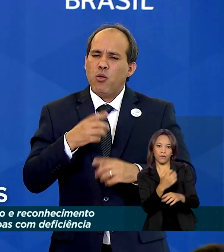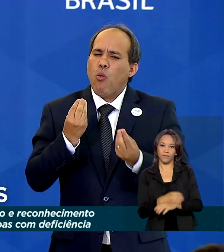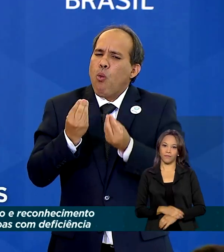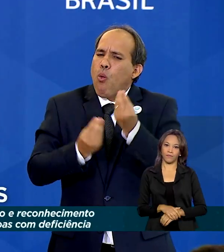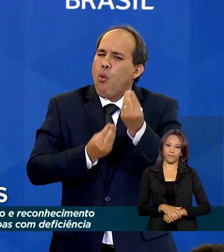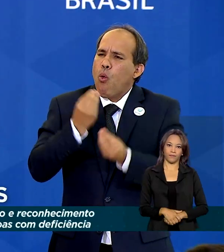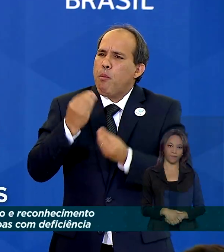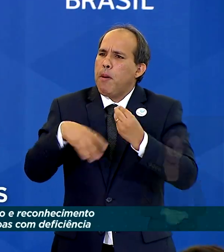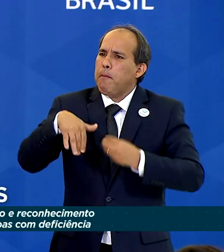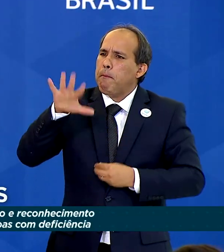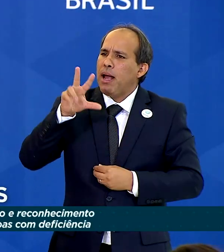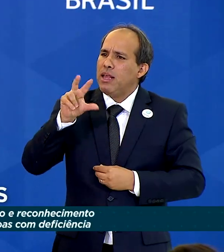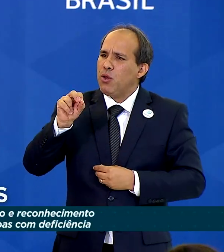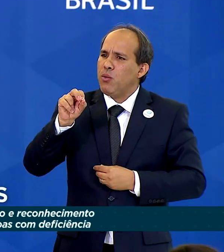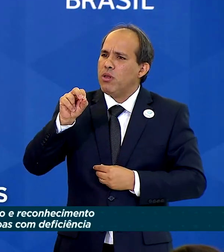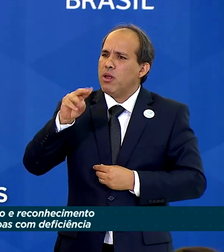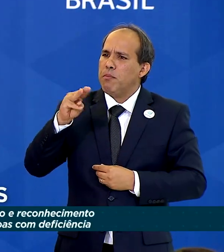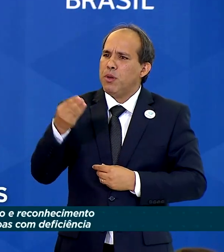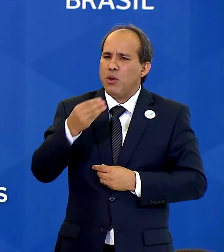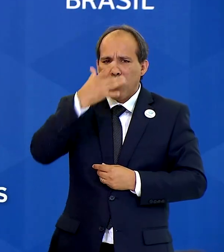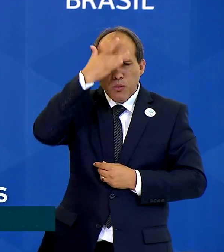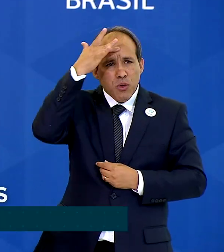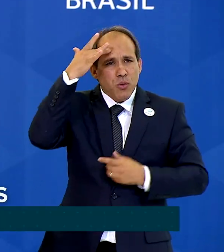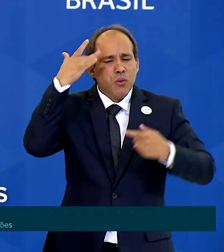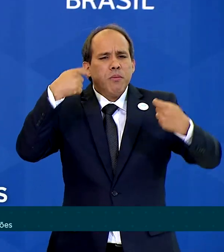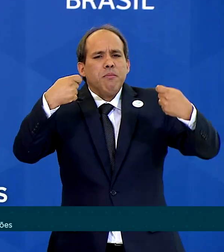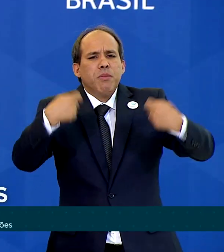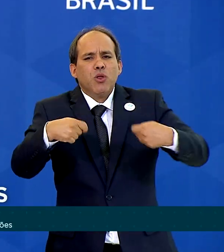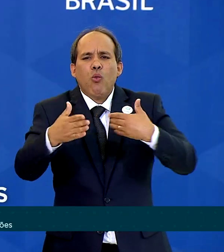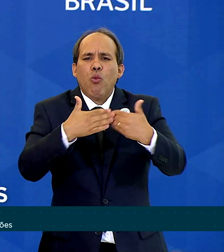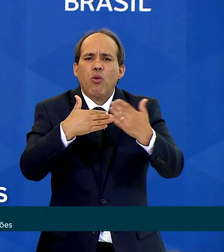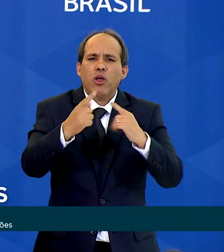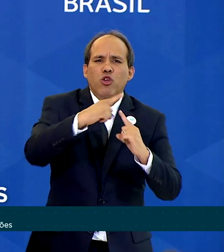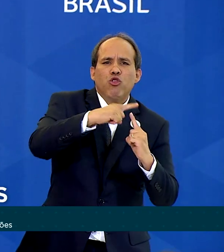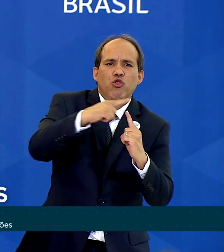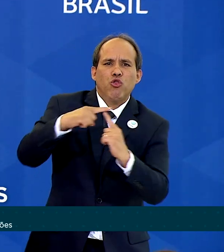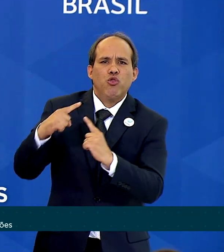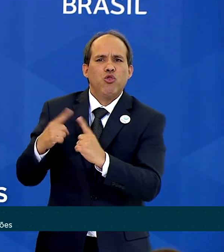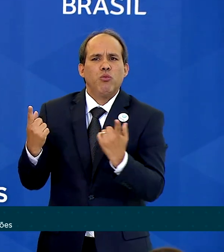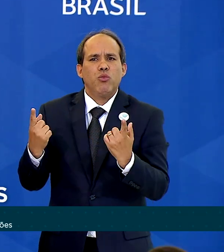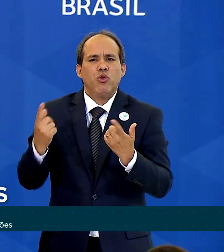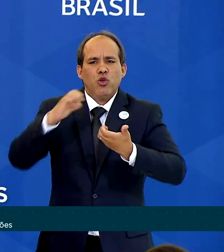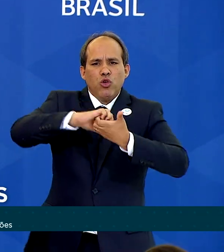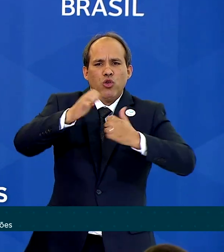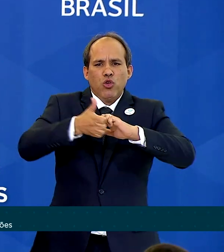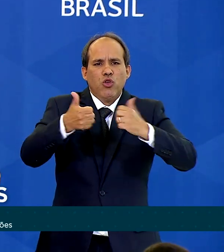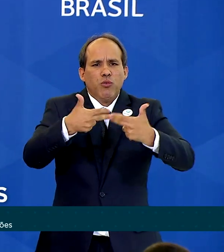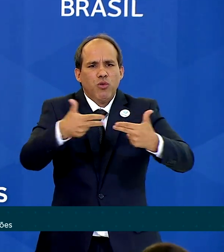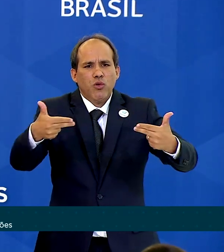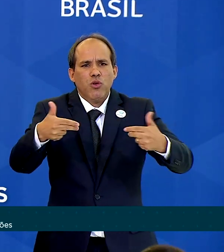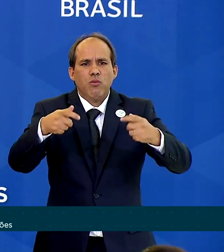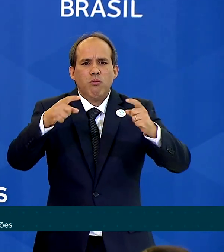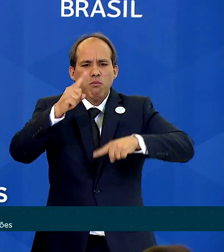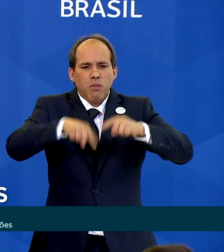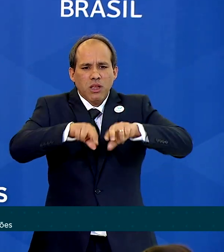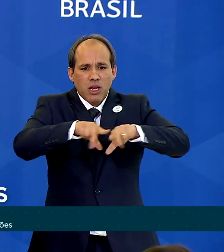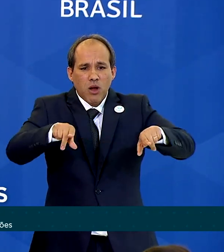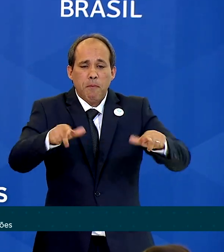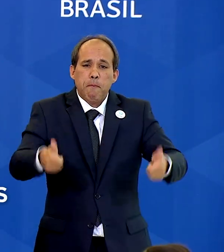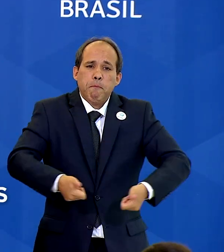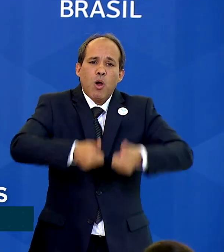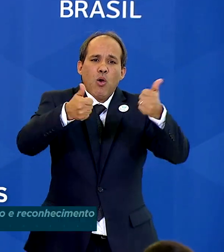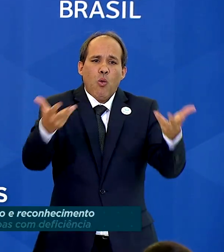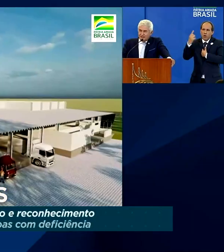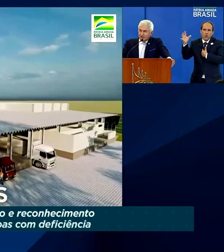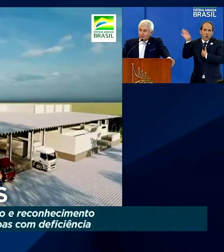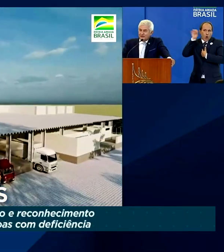Mais de 50 milhões de pessoas precisam de algum tipo de dispositivo, algum tipo de equipamento para melhorar